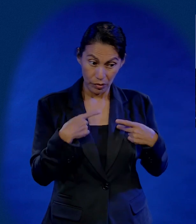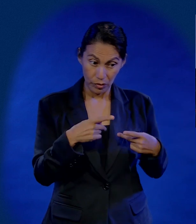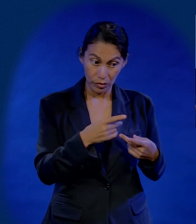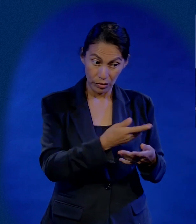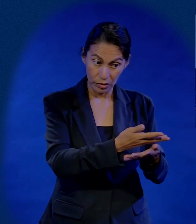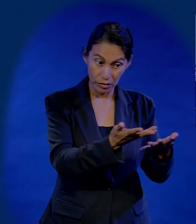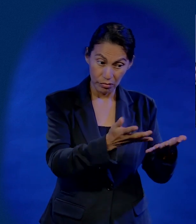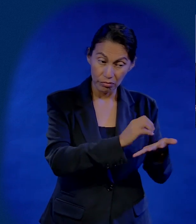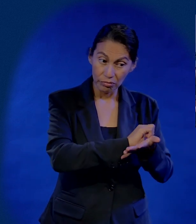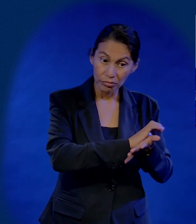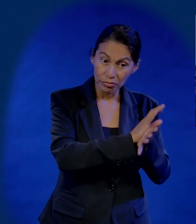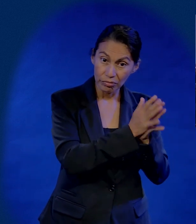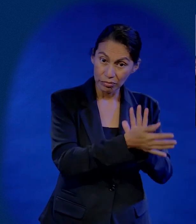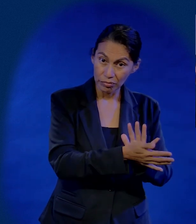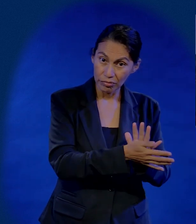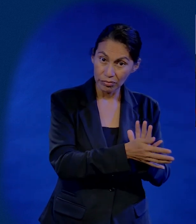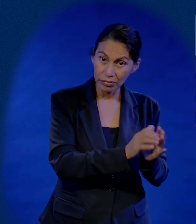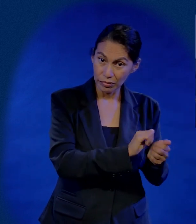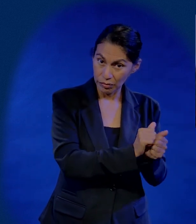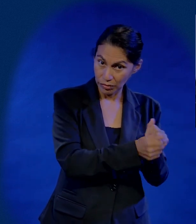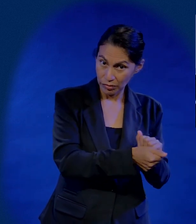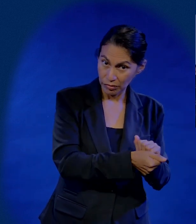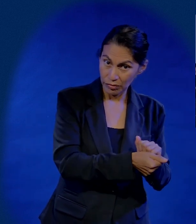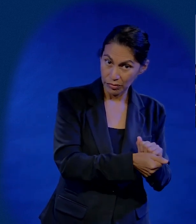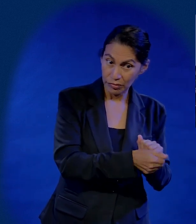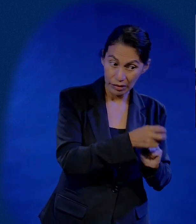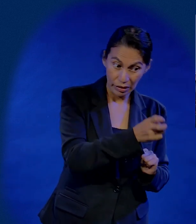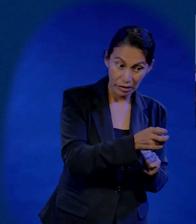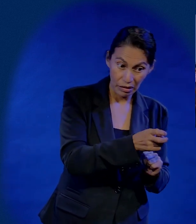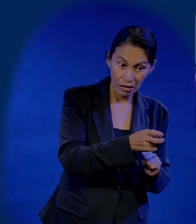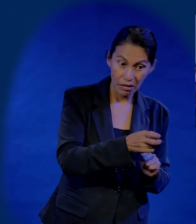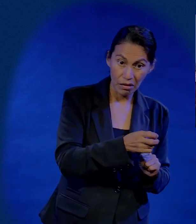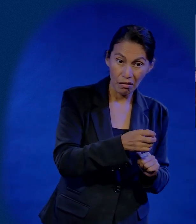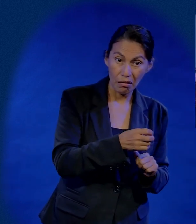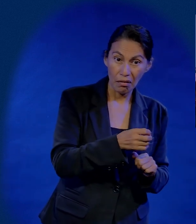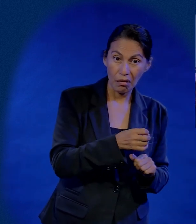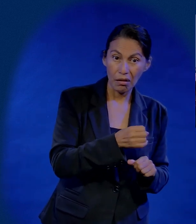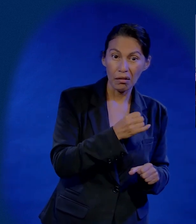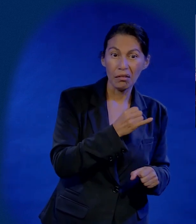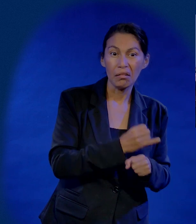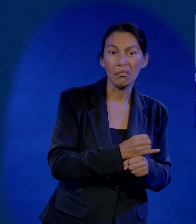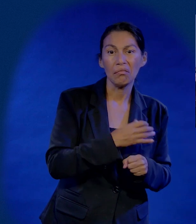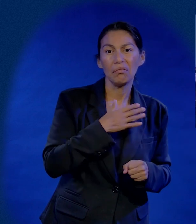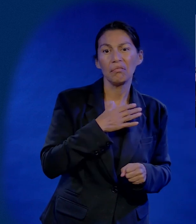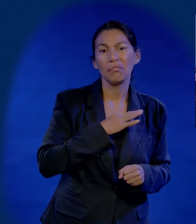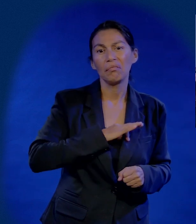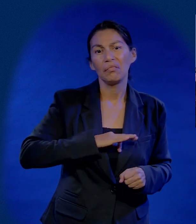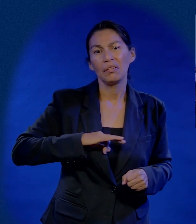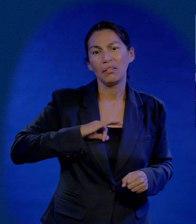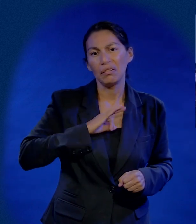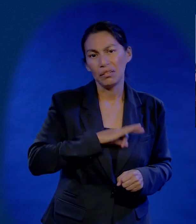Pero cuando logran convertir a una persona, esa persona ahora es más infeliz que ustedes.